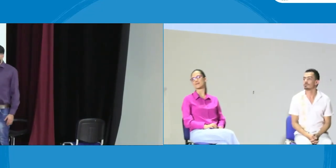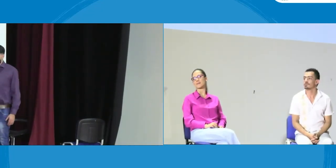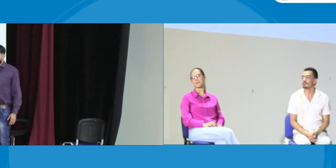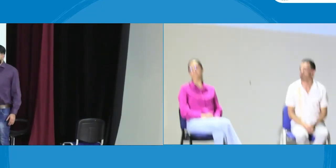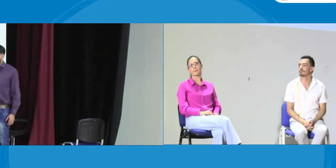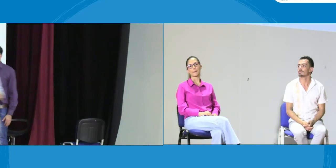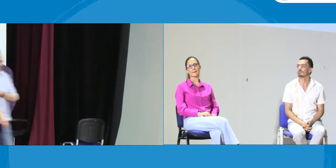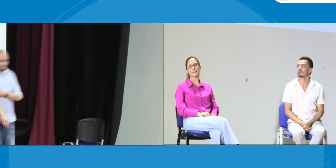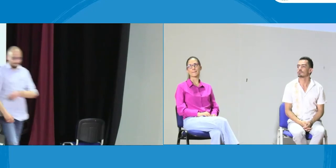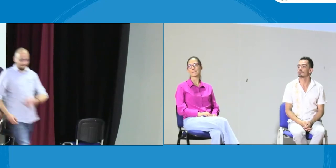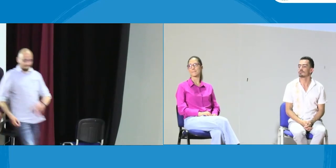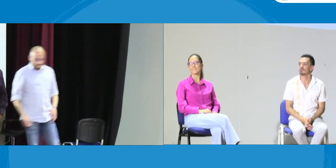Perfecto, gracias.